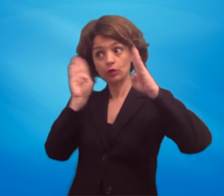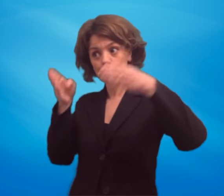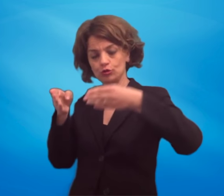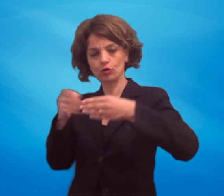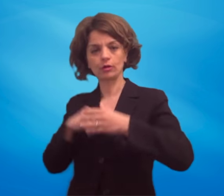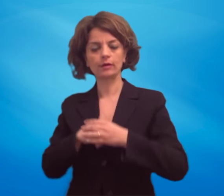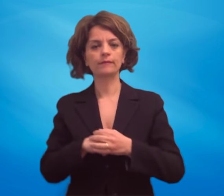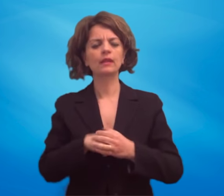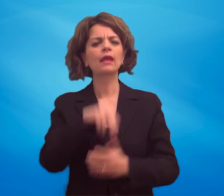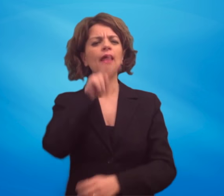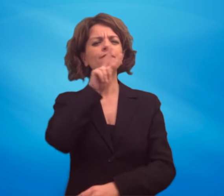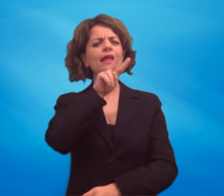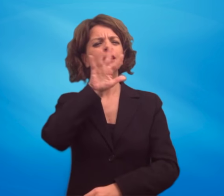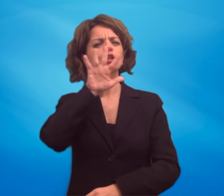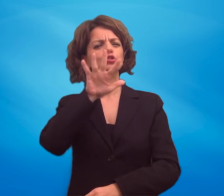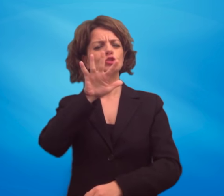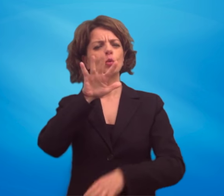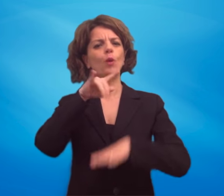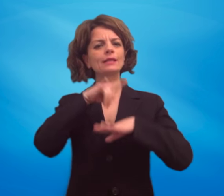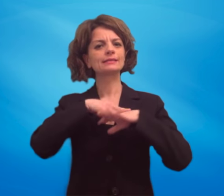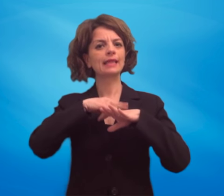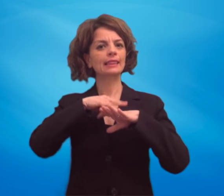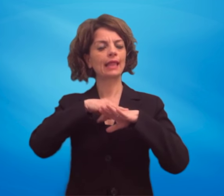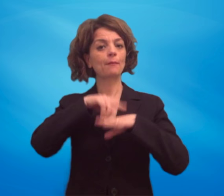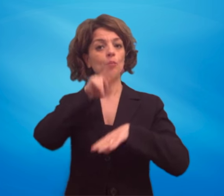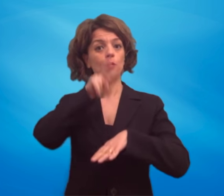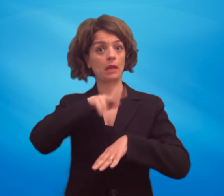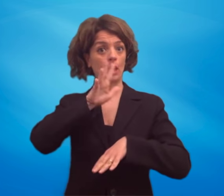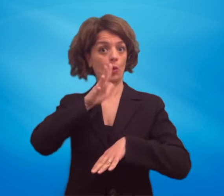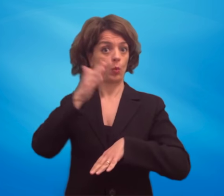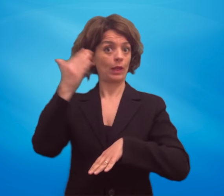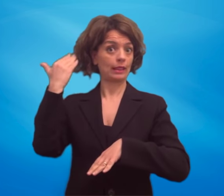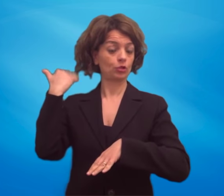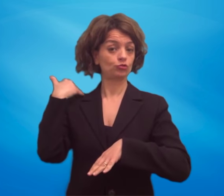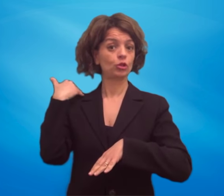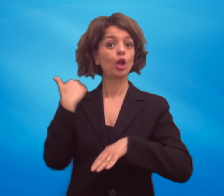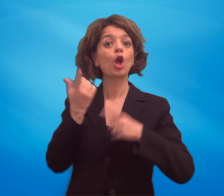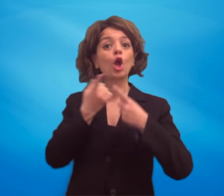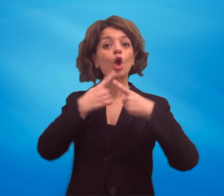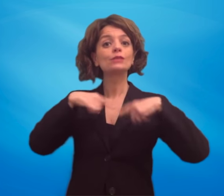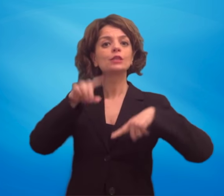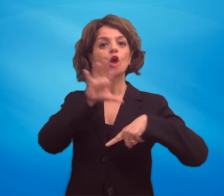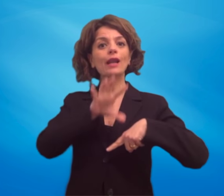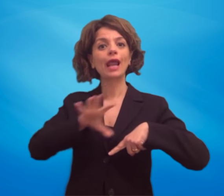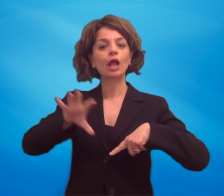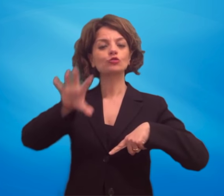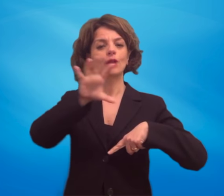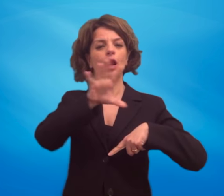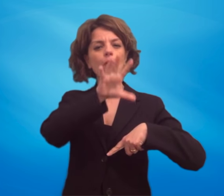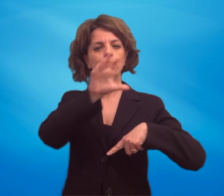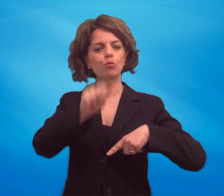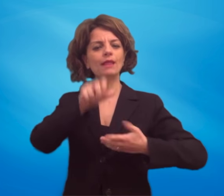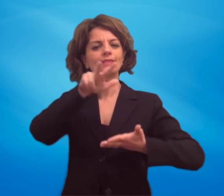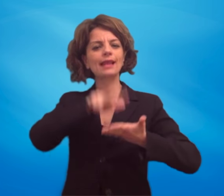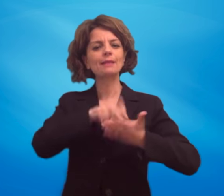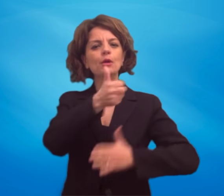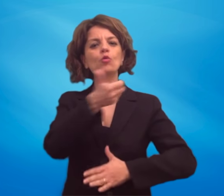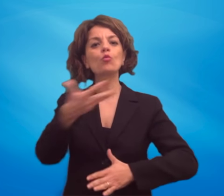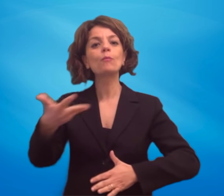settembre 2015 il Consiglio regionale Puglia, con delibera numero 42, propone al